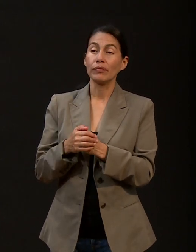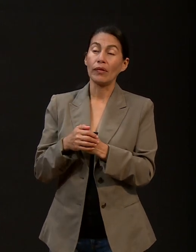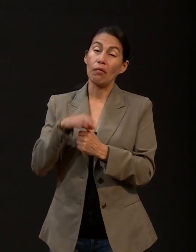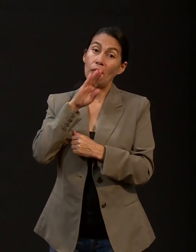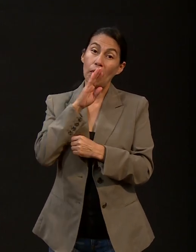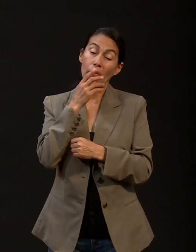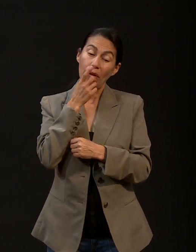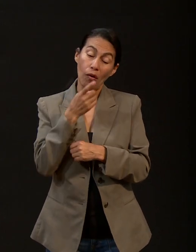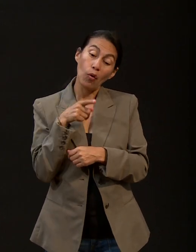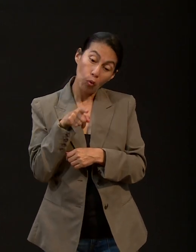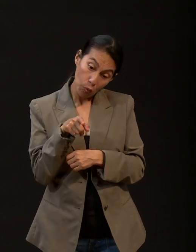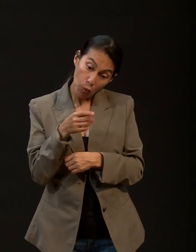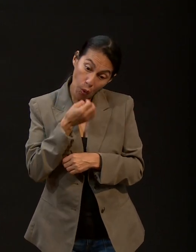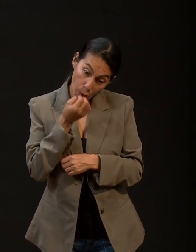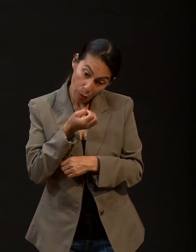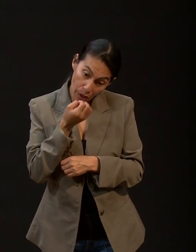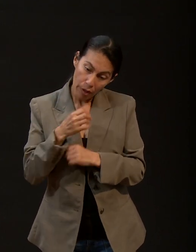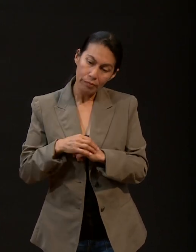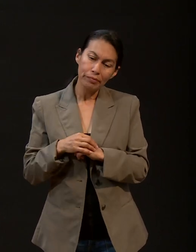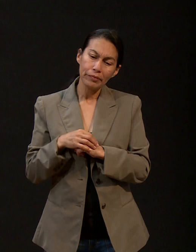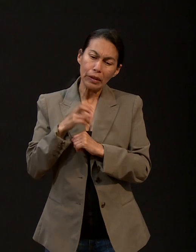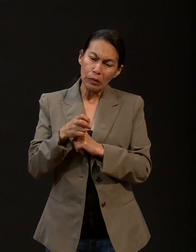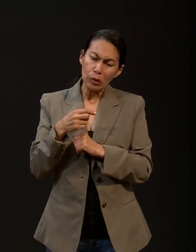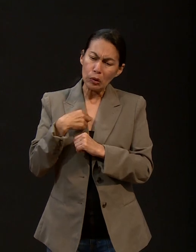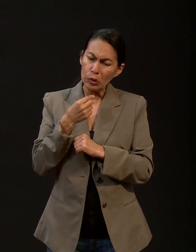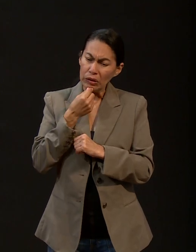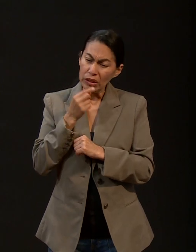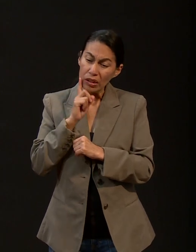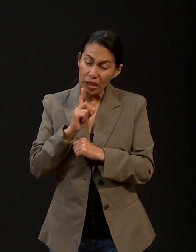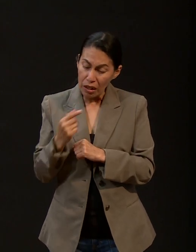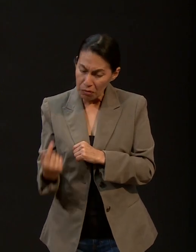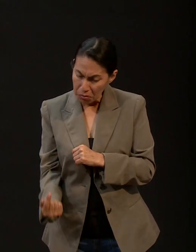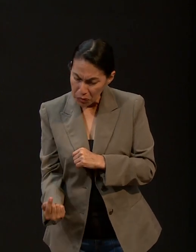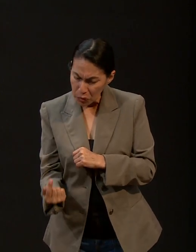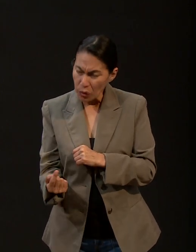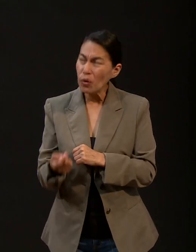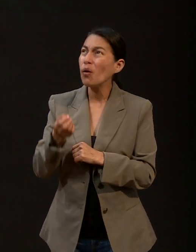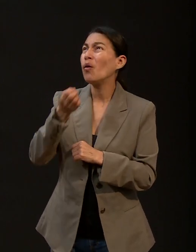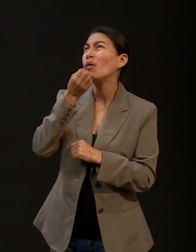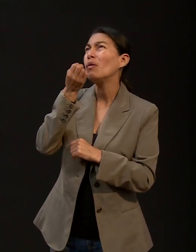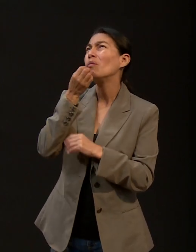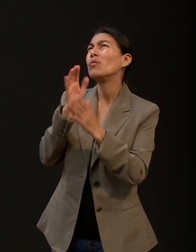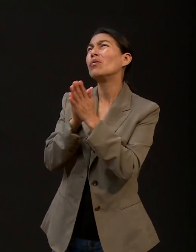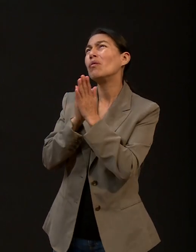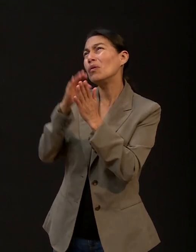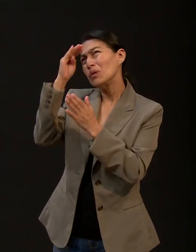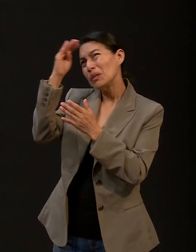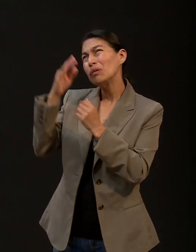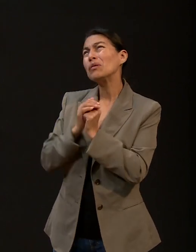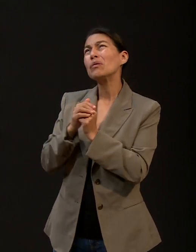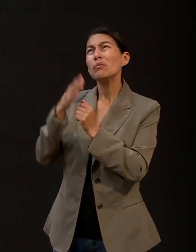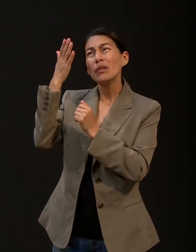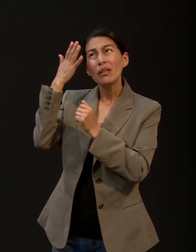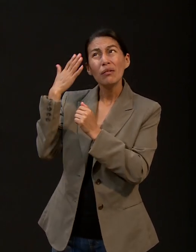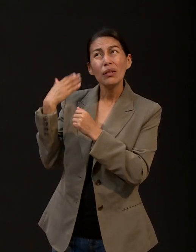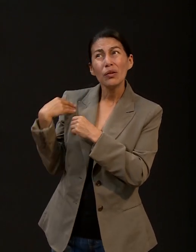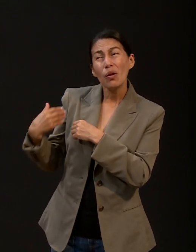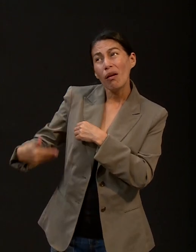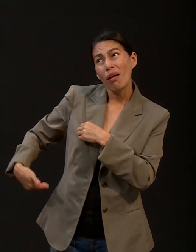en esta edad temprana, yo oré y le pedí a Dios, yo quiero tener el cabello largo. Y Dios me lo